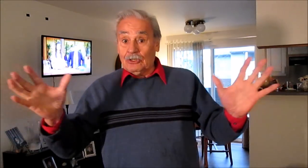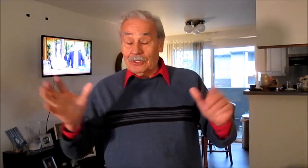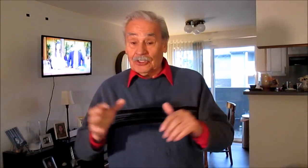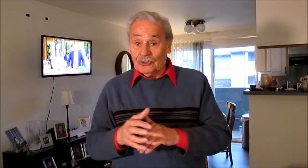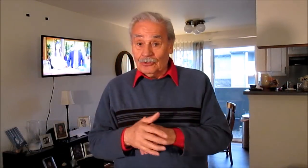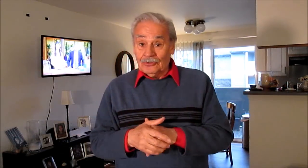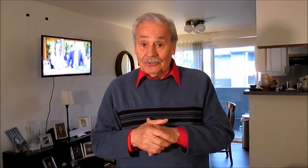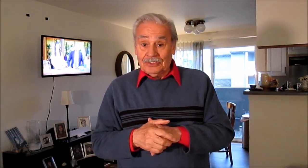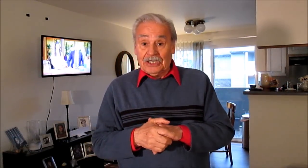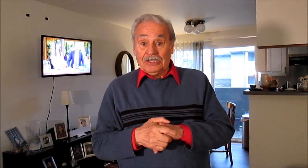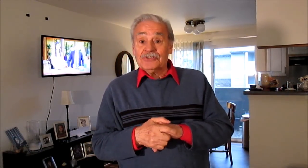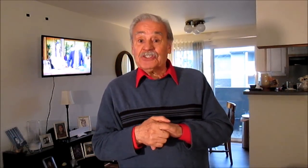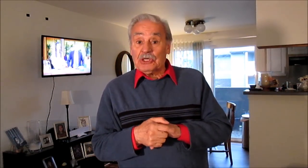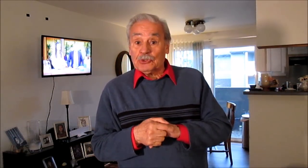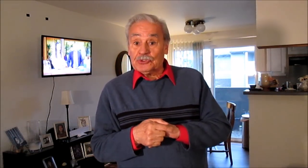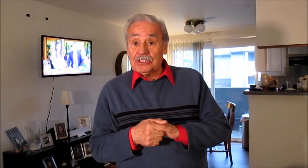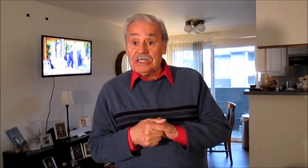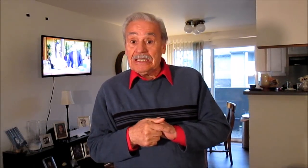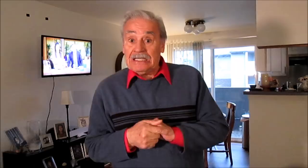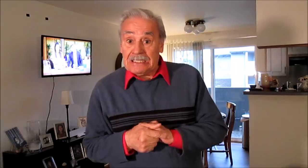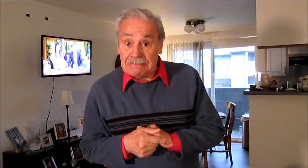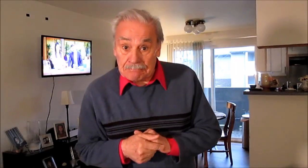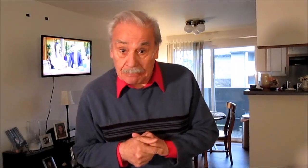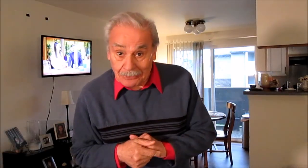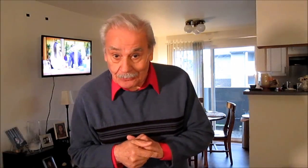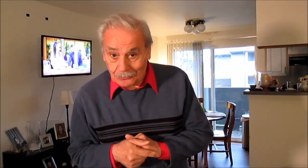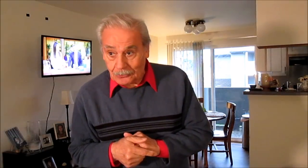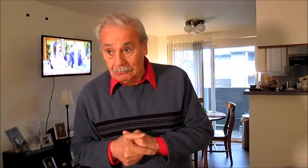gobierno de deseos impolutos,